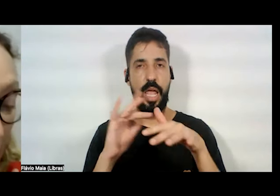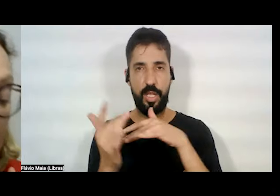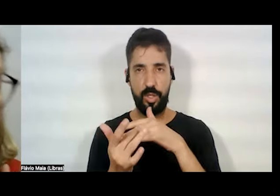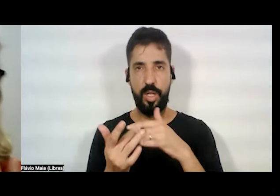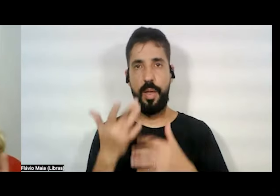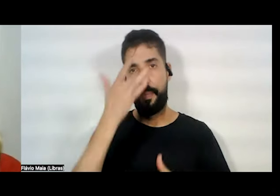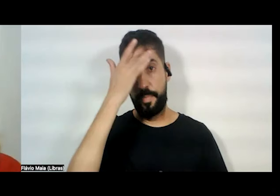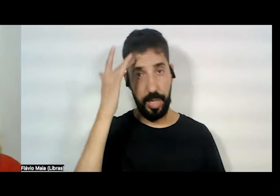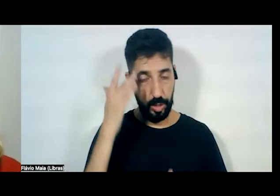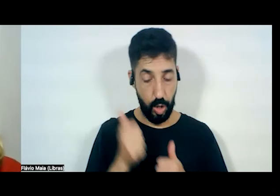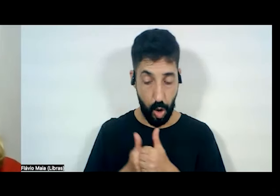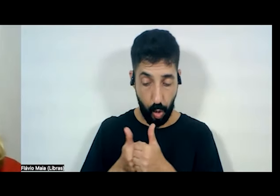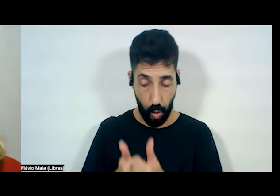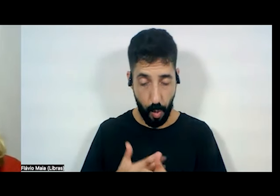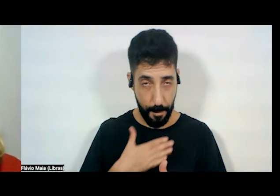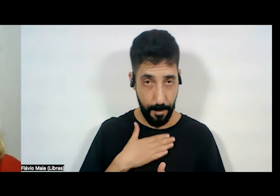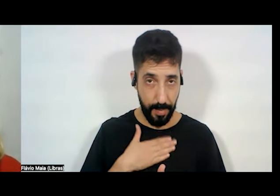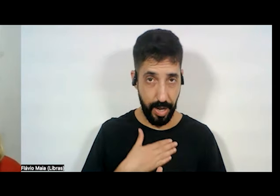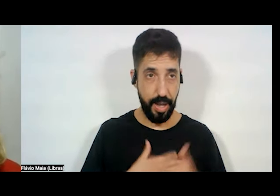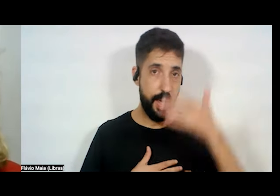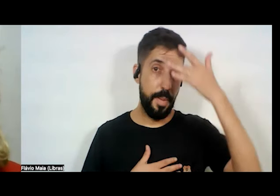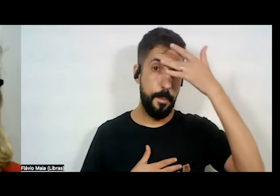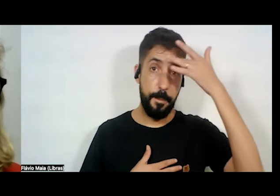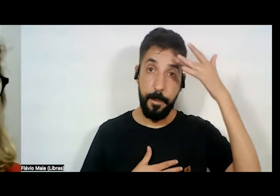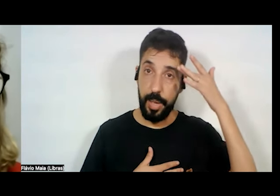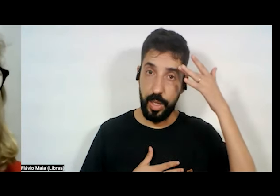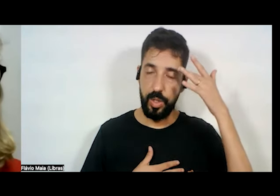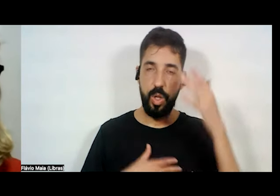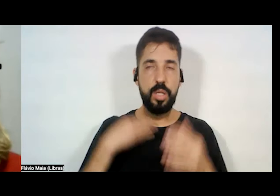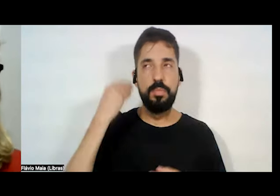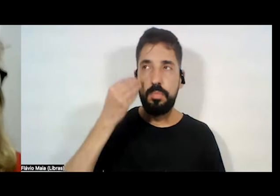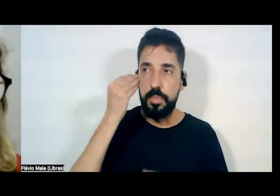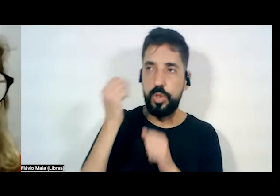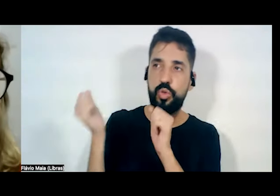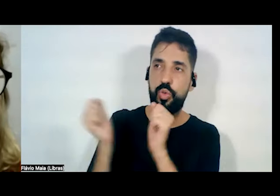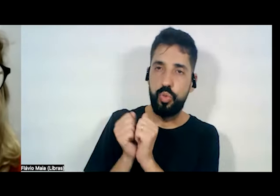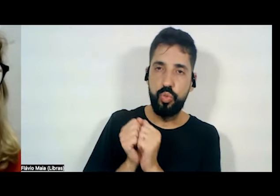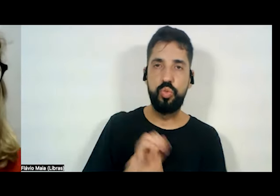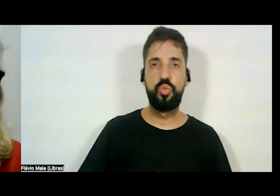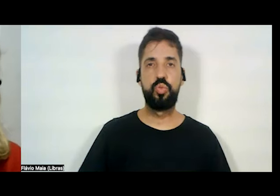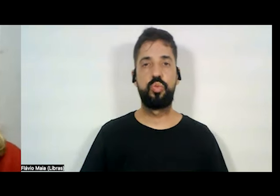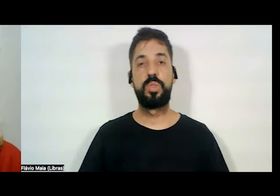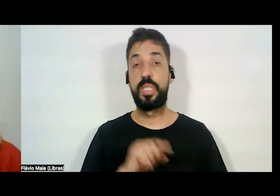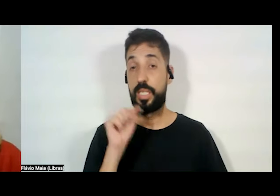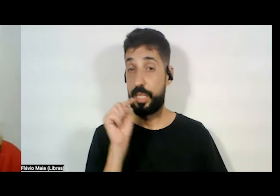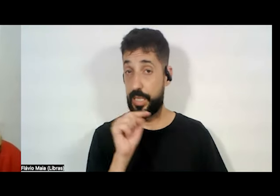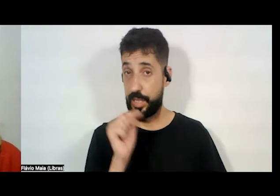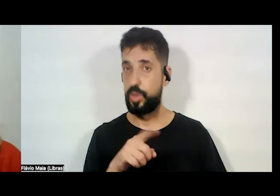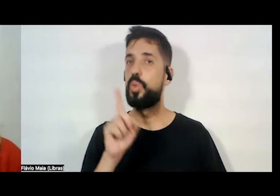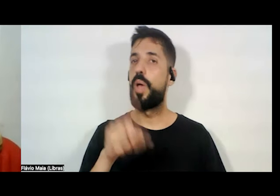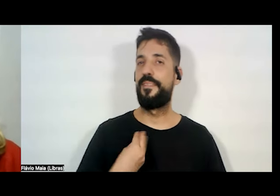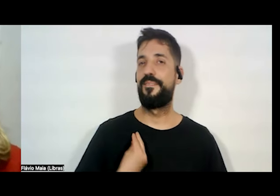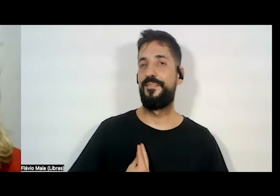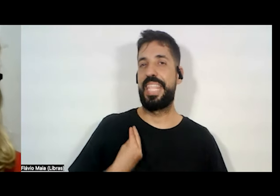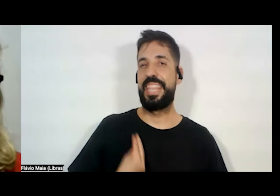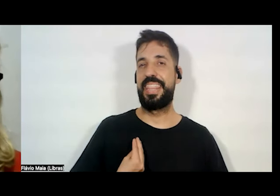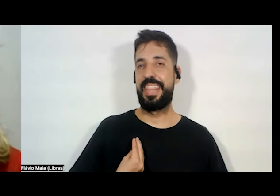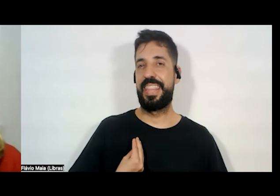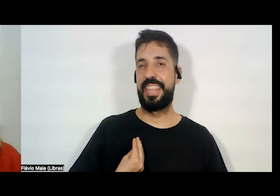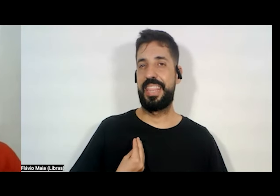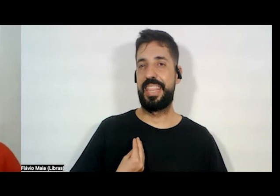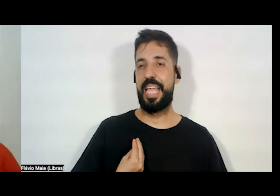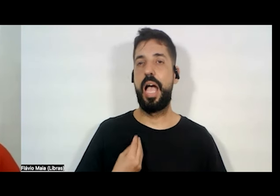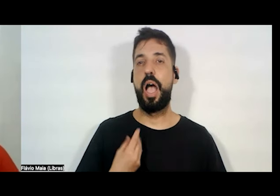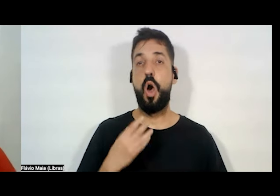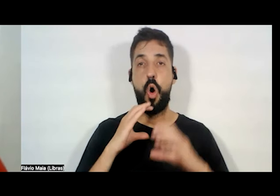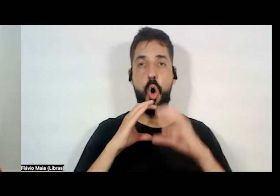acompanha, em pessoa que vivencia com a gente. Isso é vida. A comunicação não